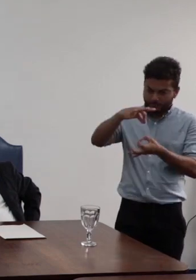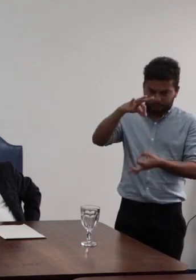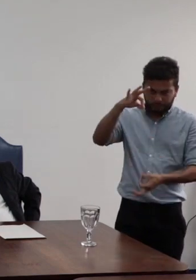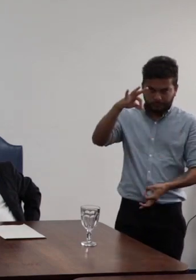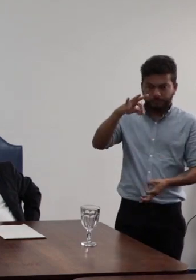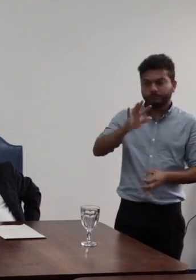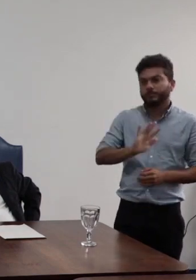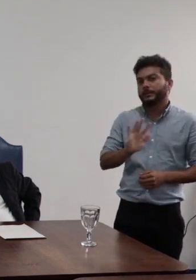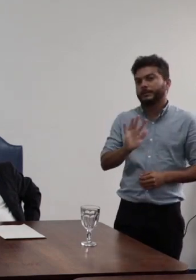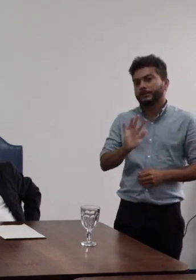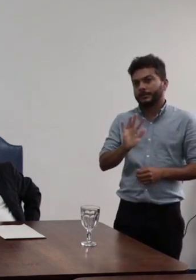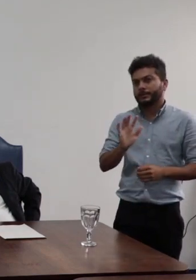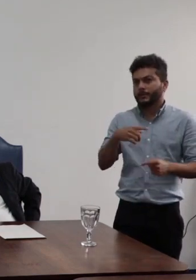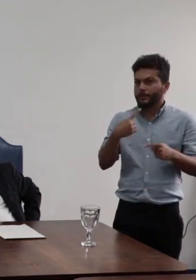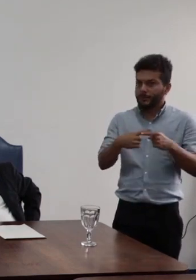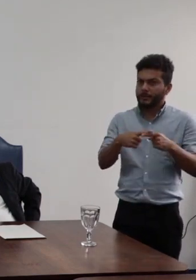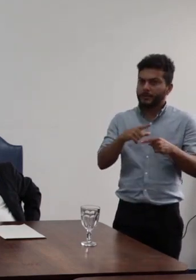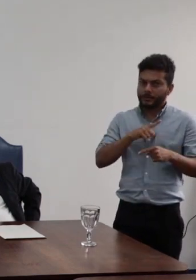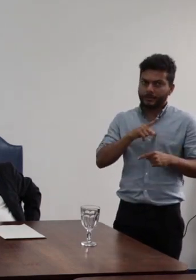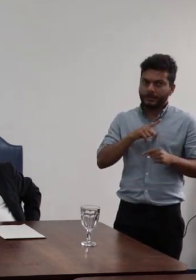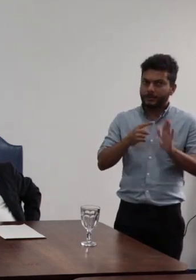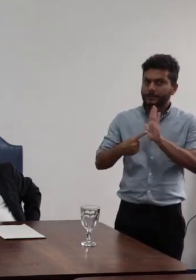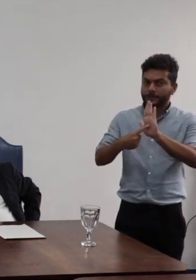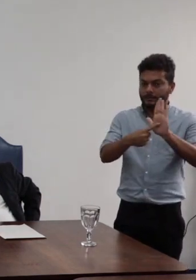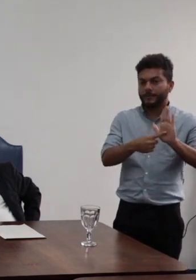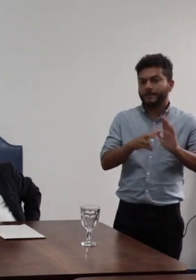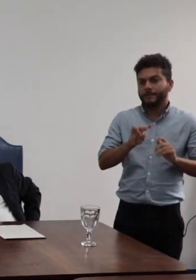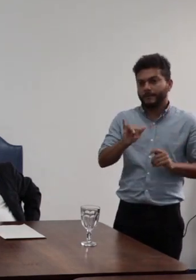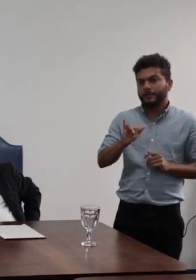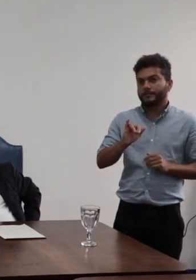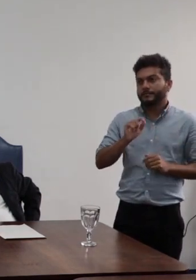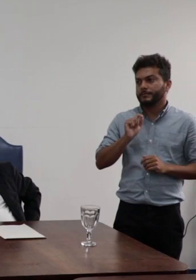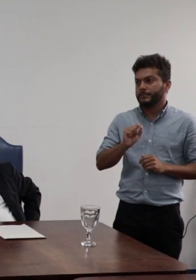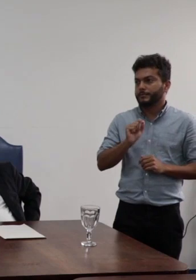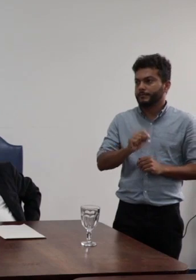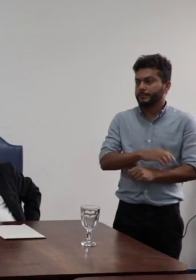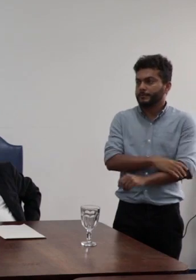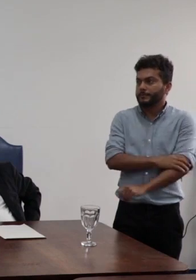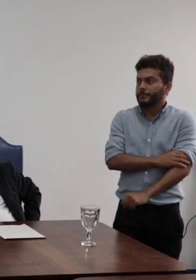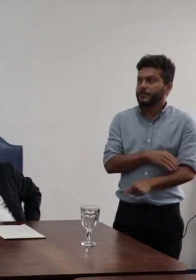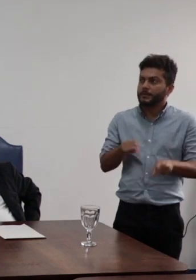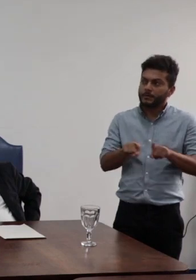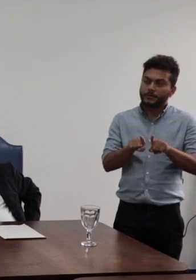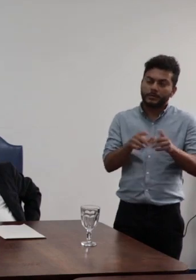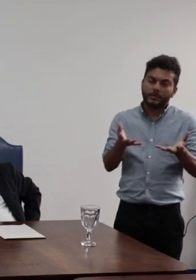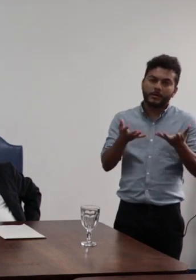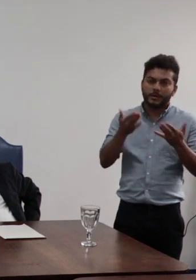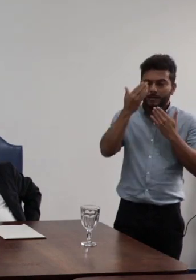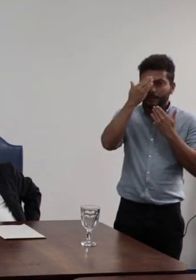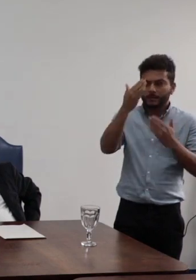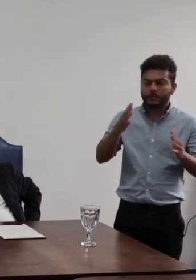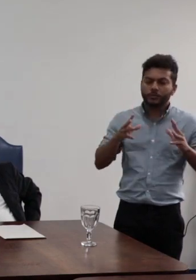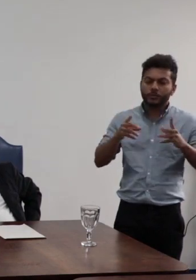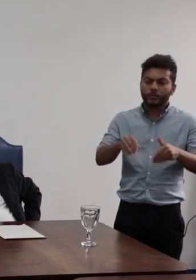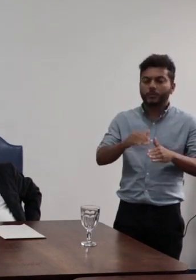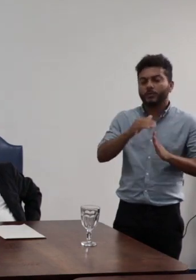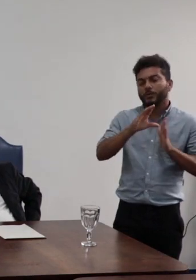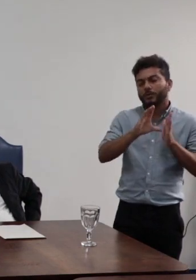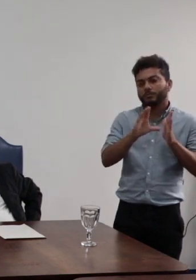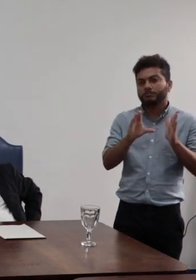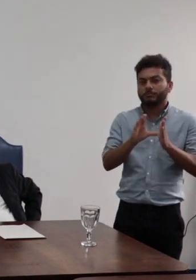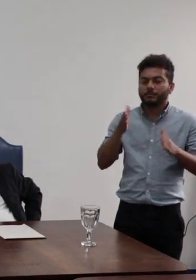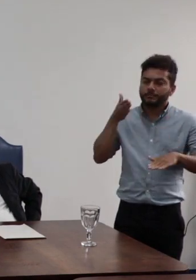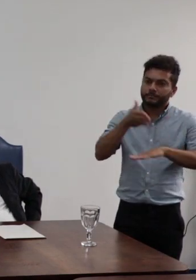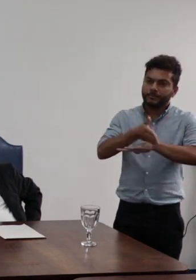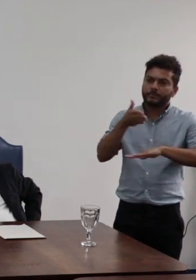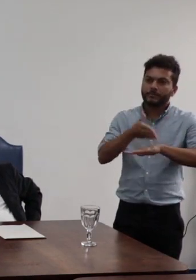vez que ainda vai haver essa apresentação eu queria apenas também agradecer a toda a comunidade pela participação